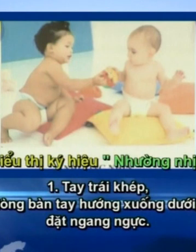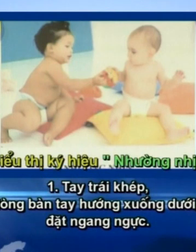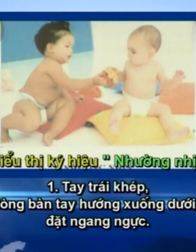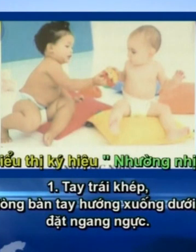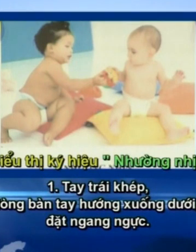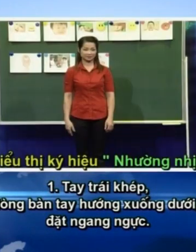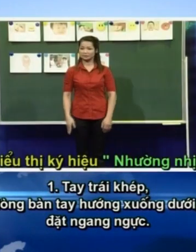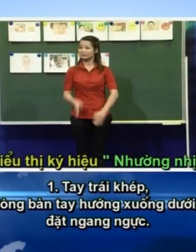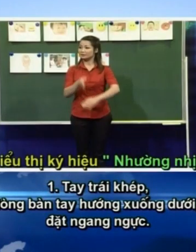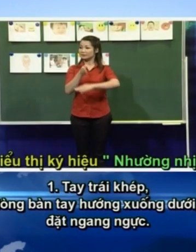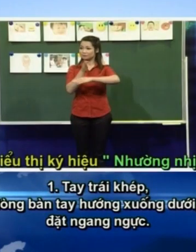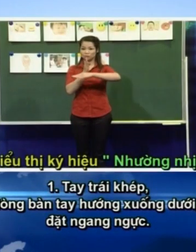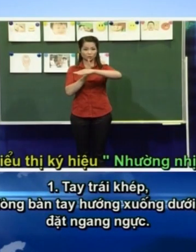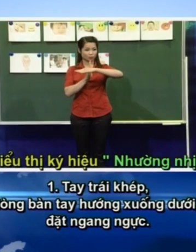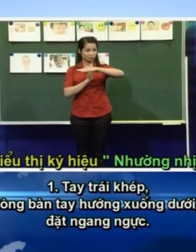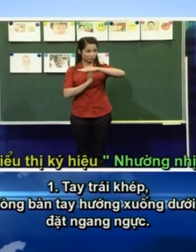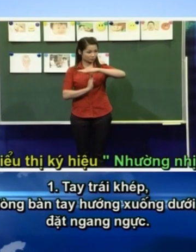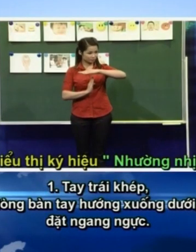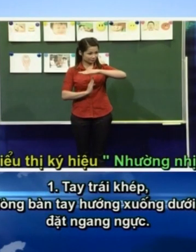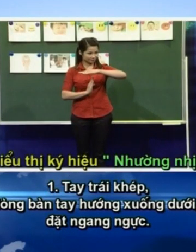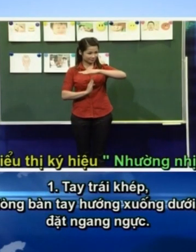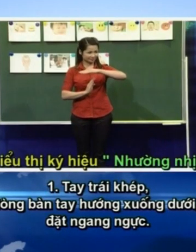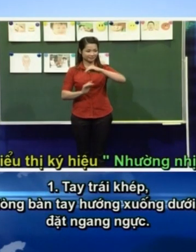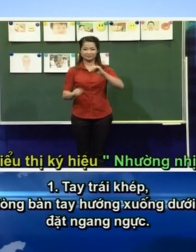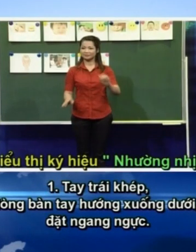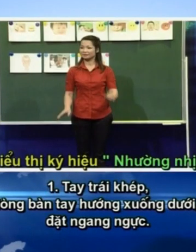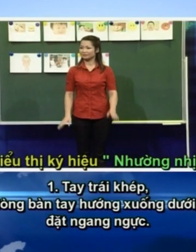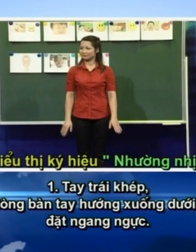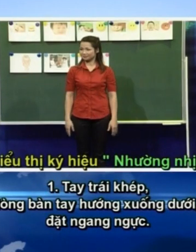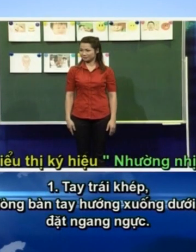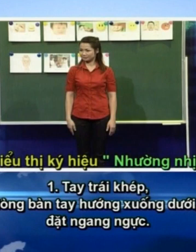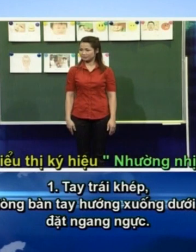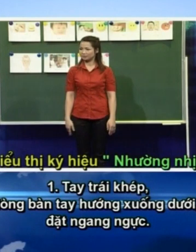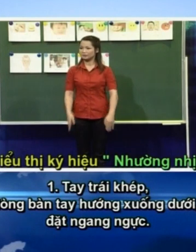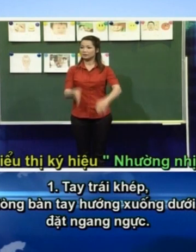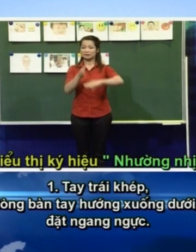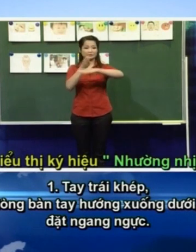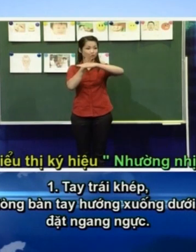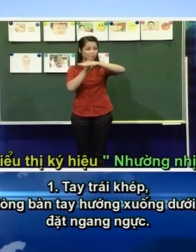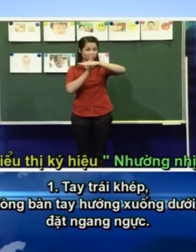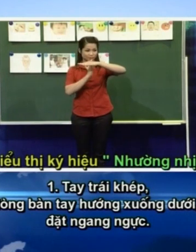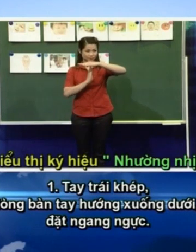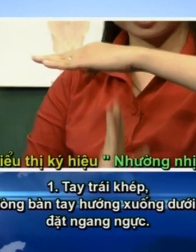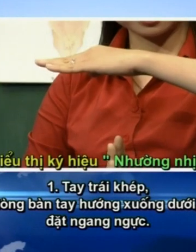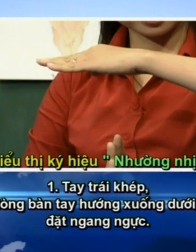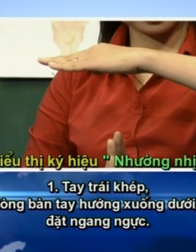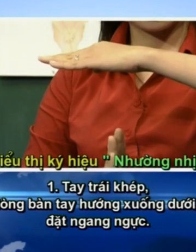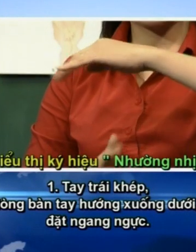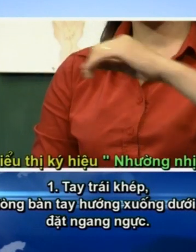Cách biểu thị ký hiệu nhường nhịn như sau Động tác một Tay trái khép Lòng bàn tay hướng xuống dưới Đặt ngang